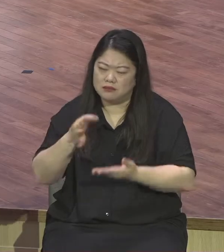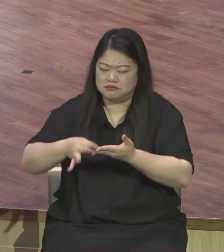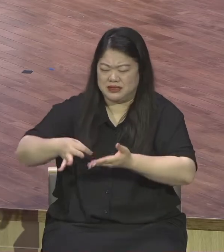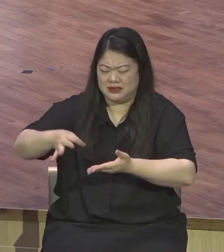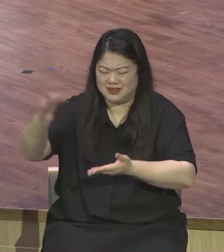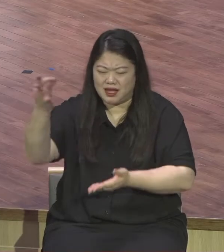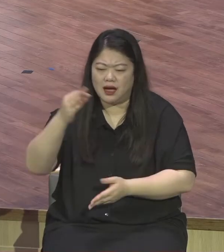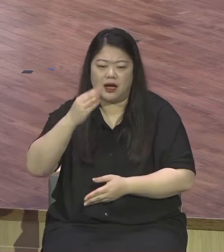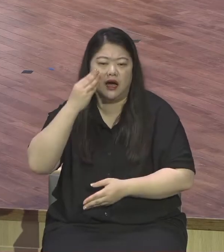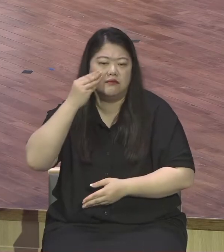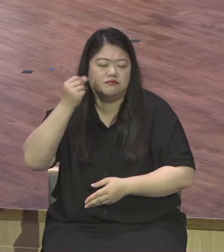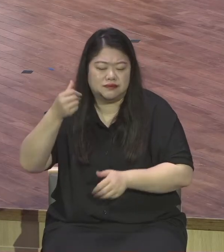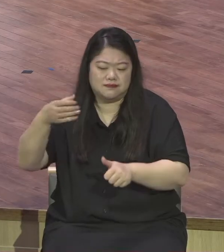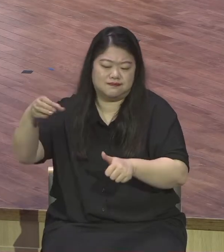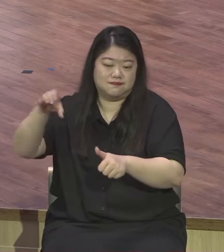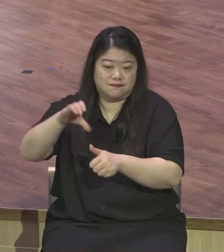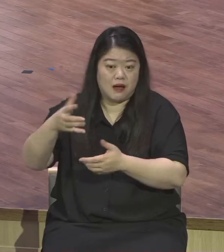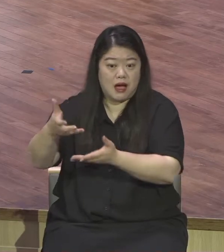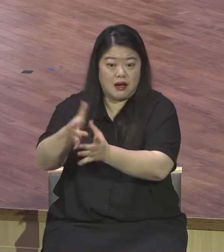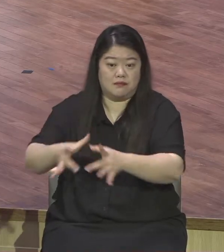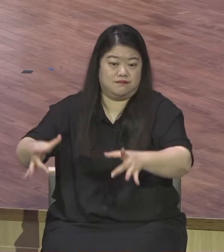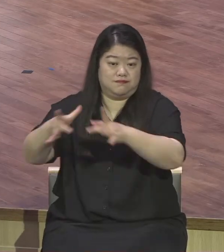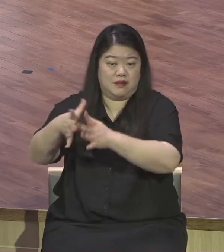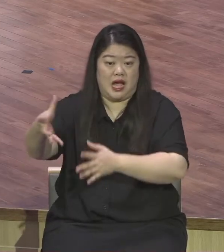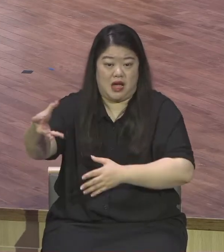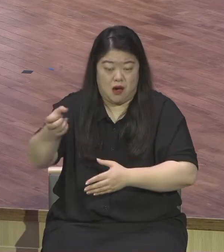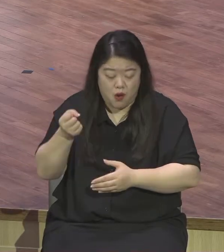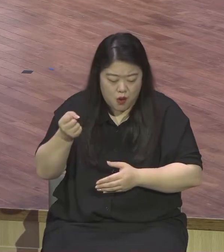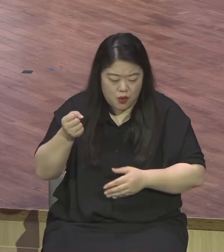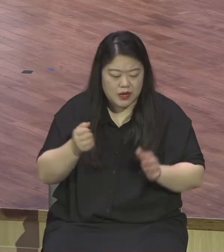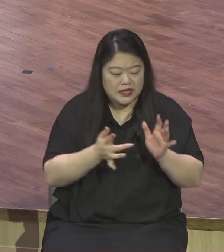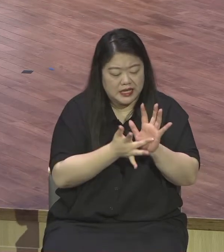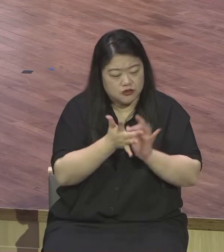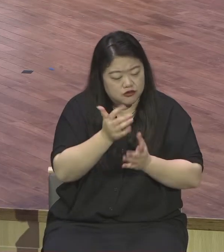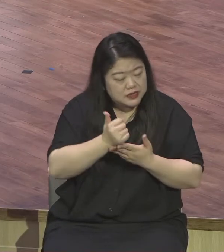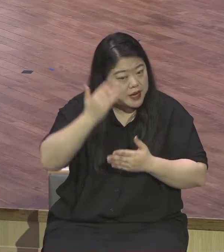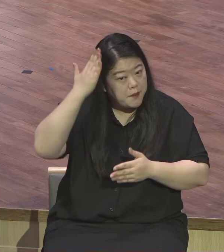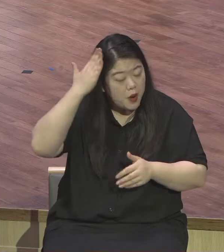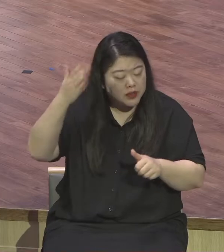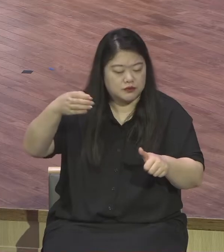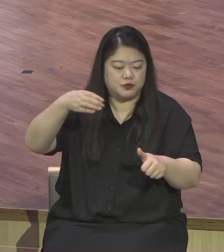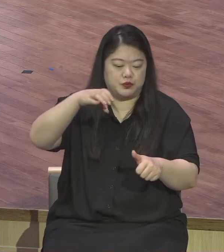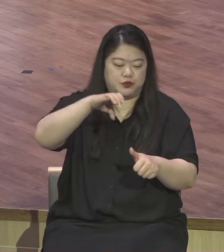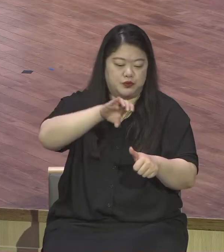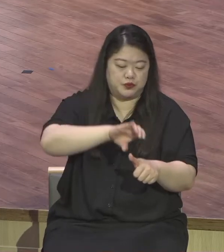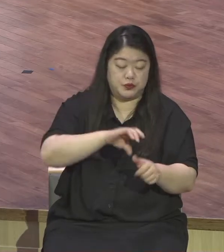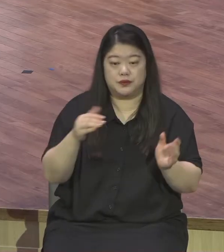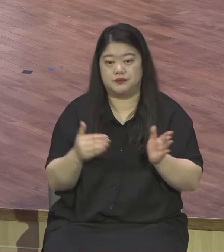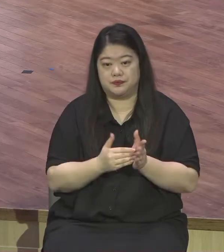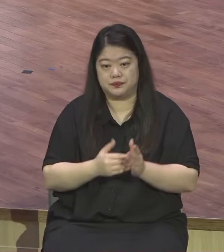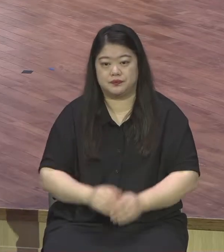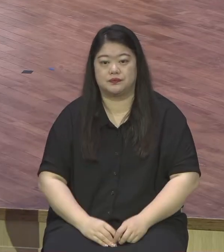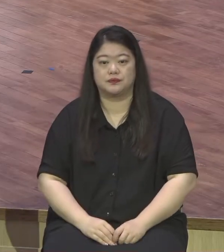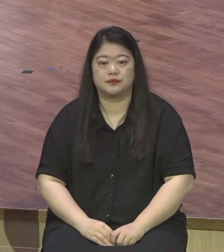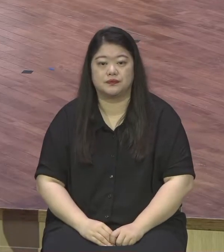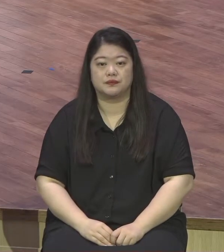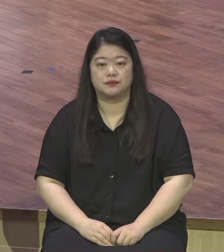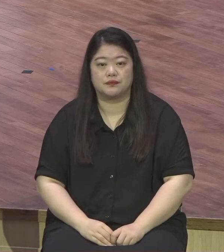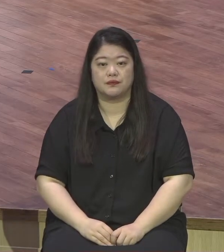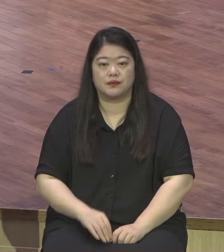나와서 식사하시는 예수의 머리에 부으니 본문에 나오는 배단인 예수님께서